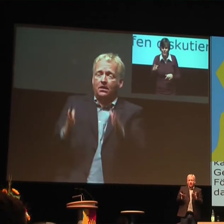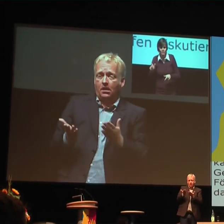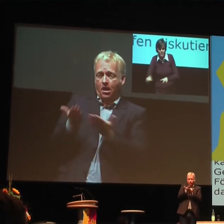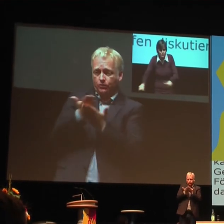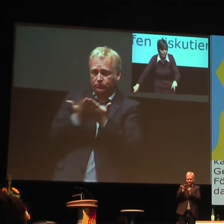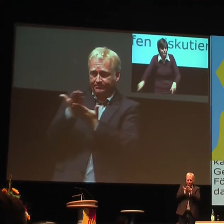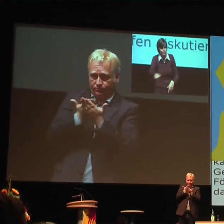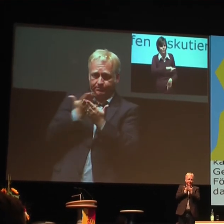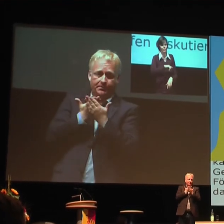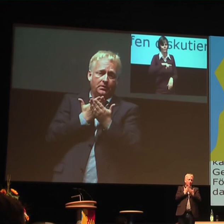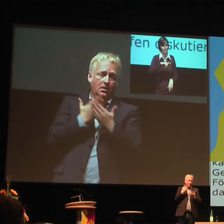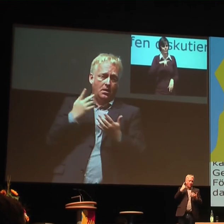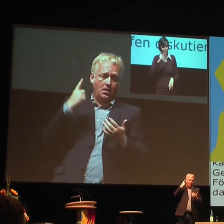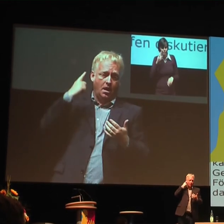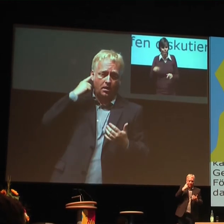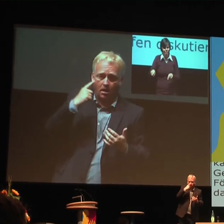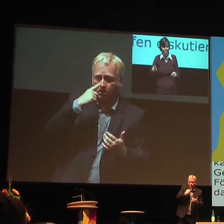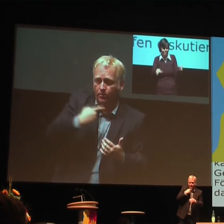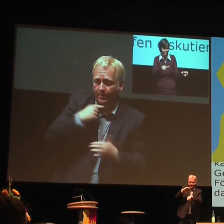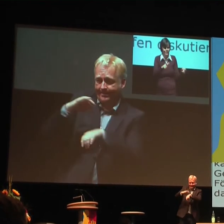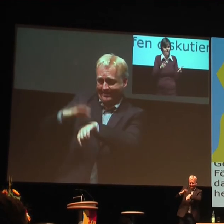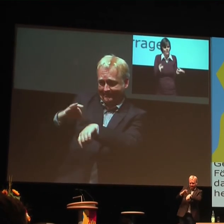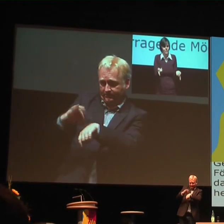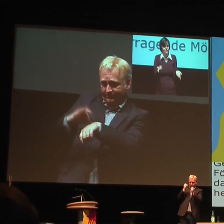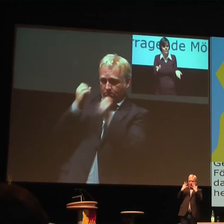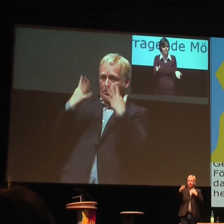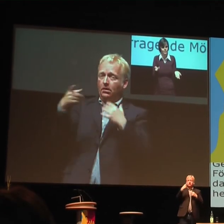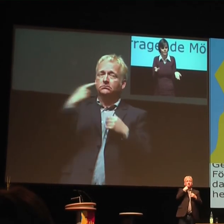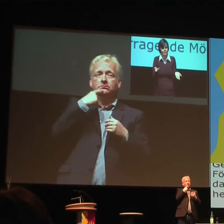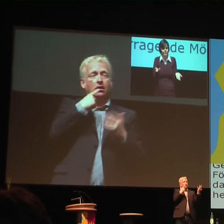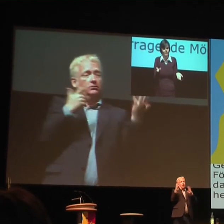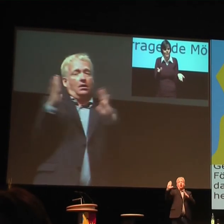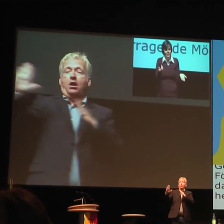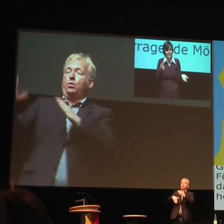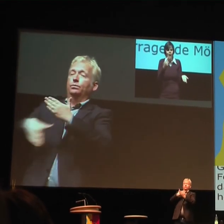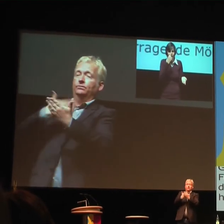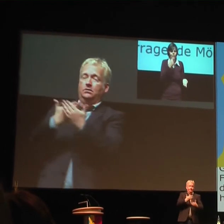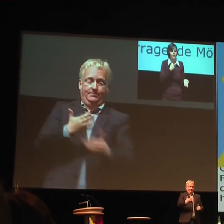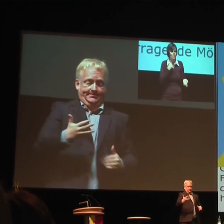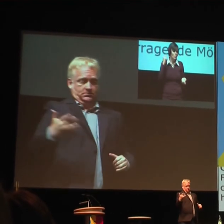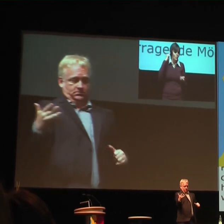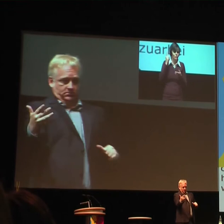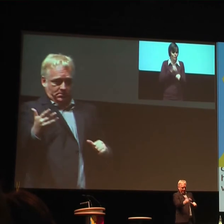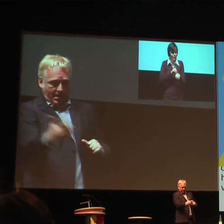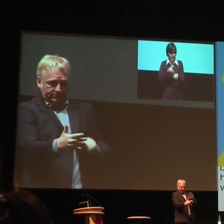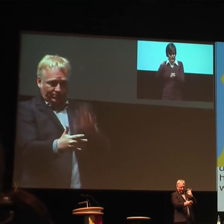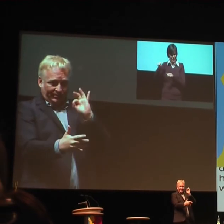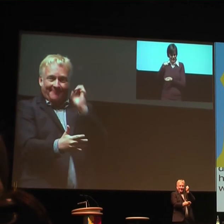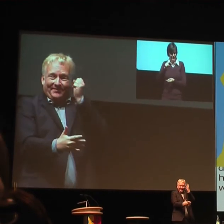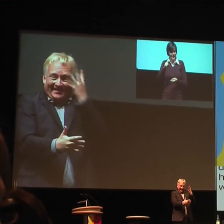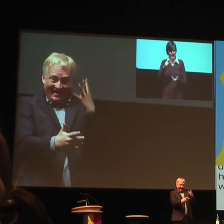Und ich sehe auch noch Bedarf in der medizinischen Fachausbildung der Hals-Nasen-Ohren-Ärzte. Sie haben gesagt,